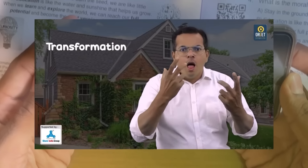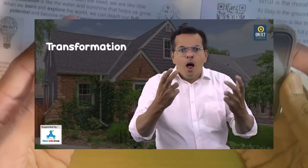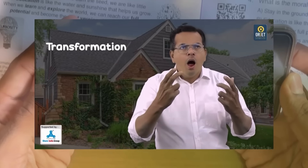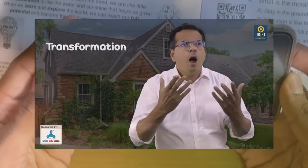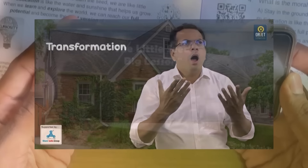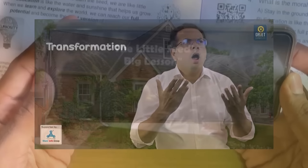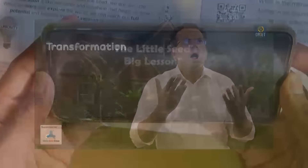नया घर